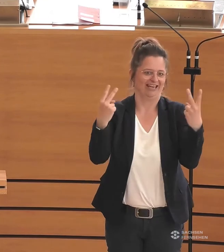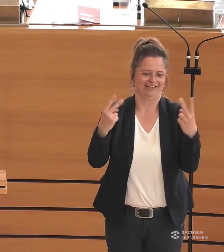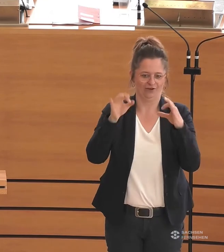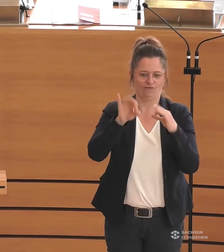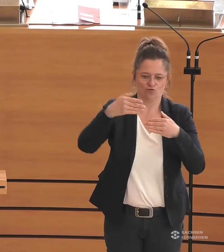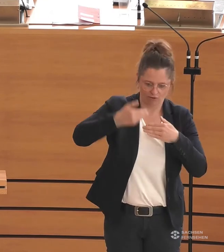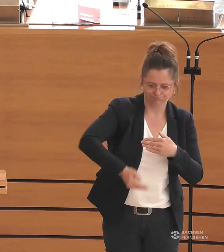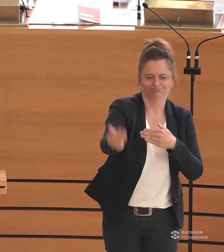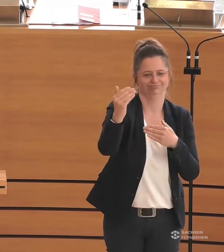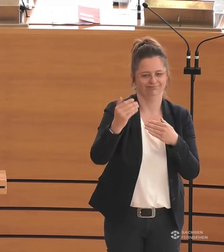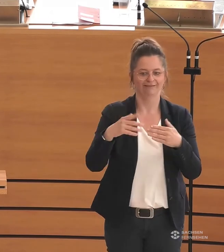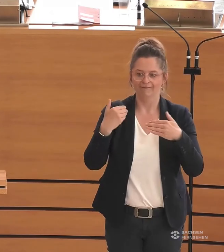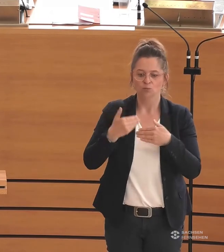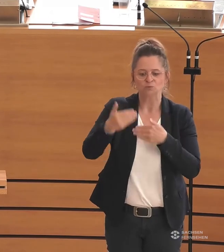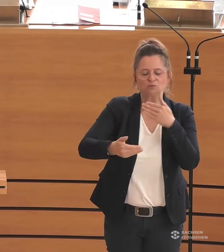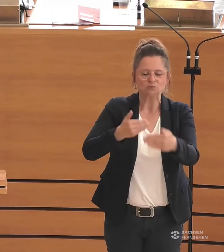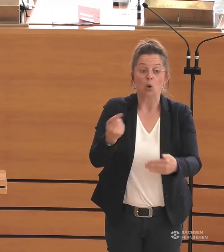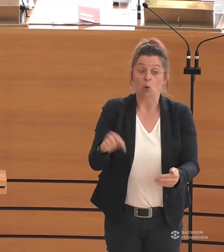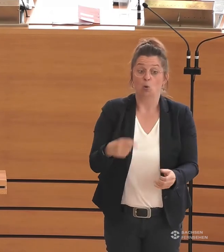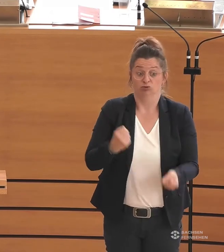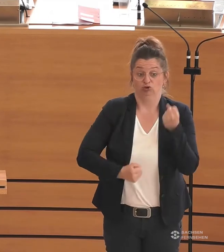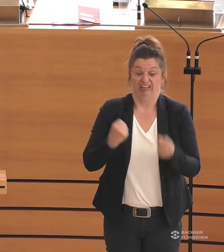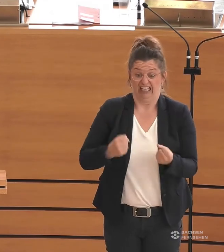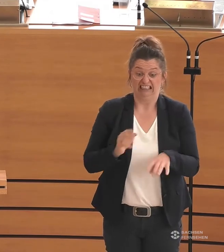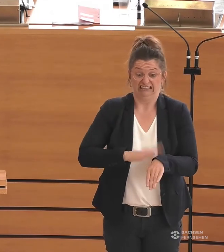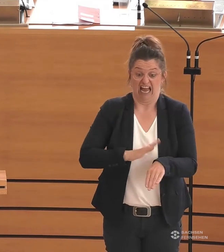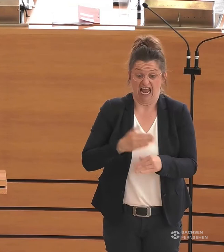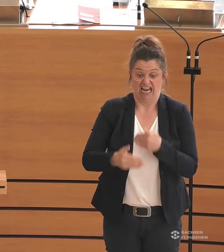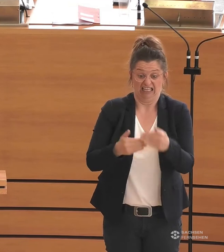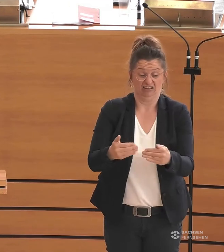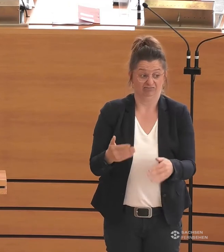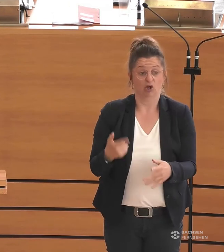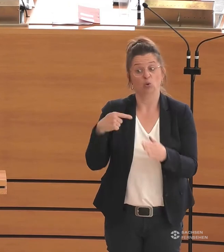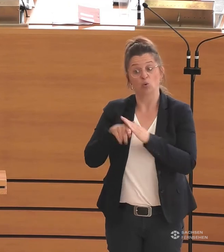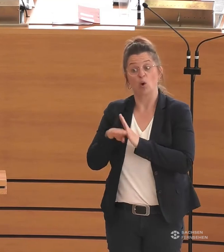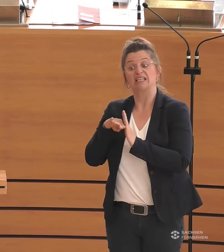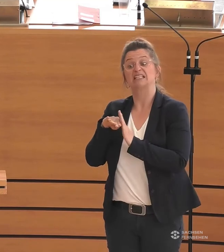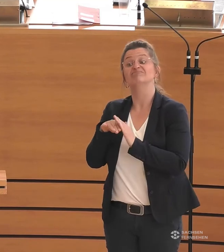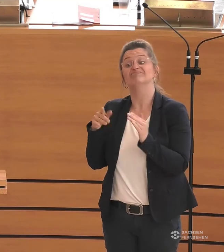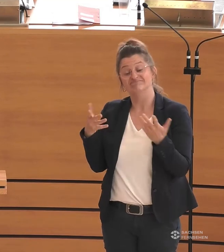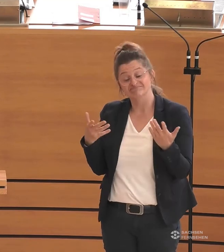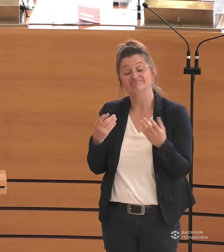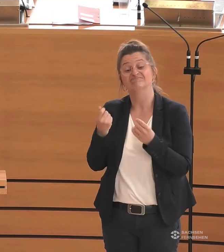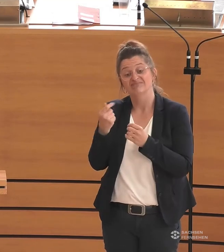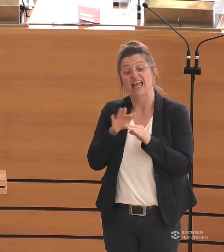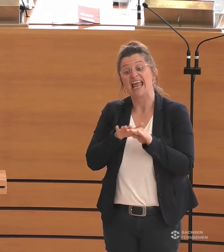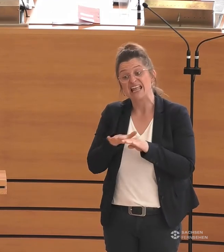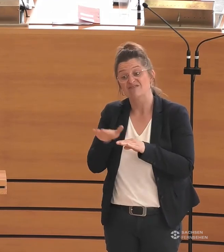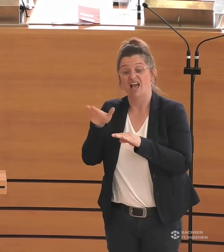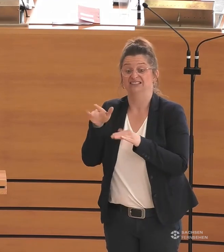Denn es kommen schwierige Zeiten auf uns zu, das haben wir heute schon mehrfach gehört. Durch die Inflation, durch erhöhte Baukosten etc.